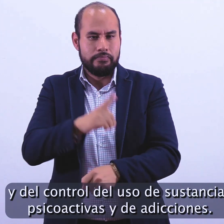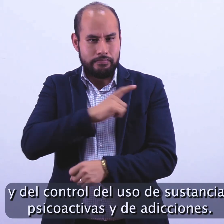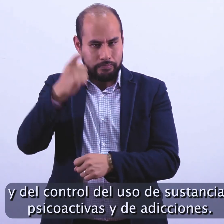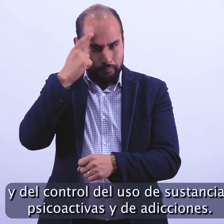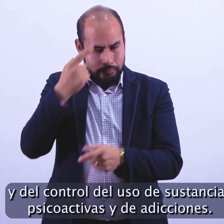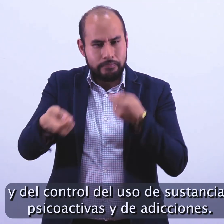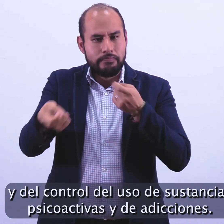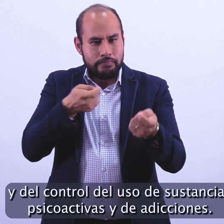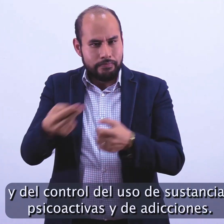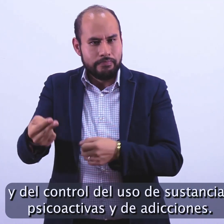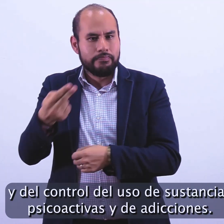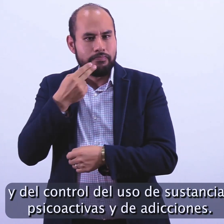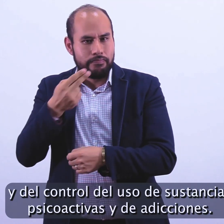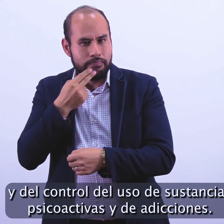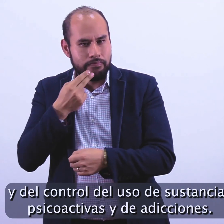Psicoactivas y de Adicciones.